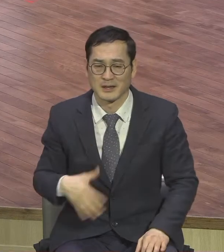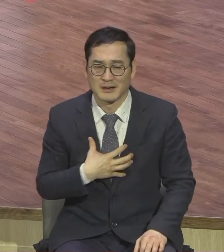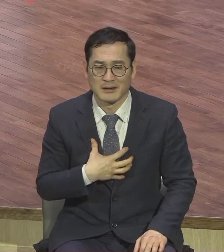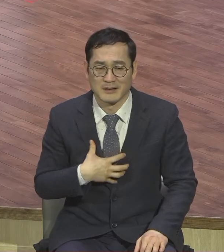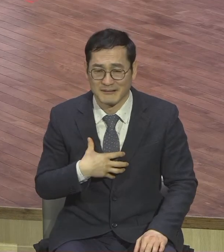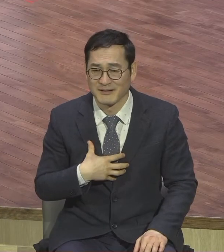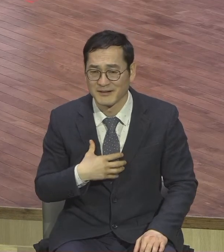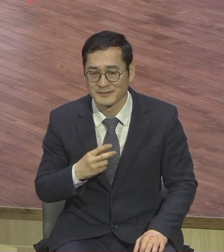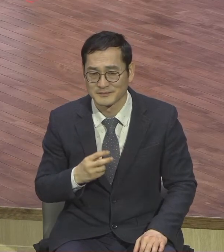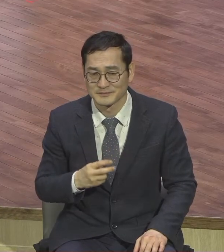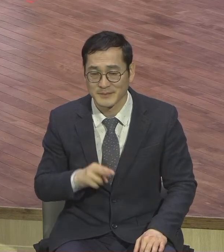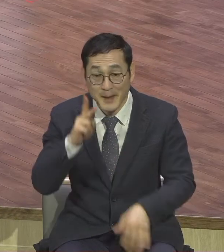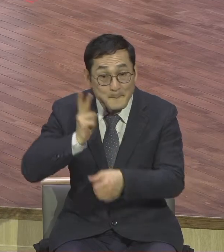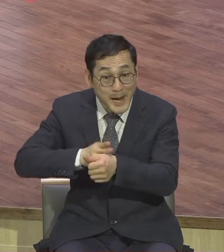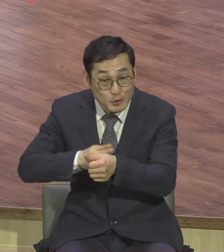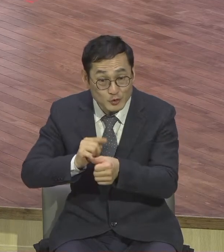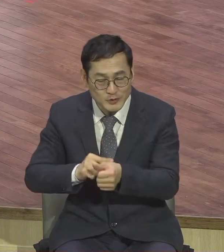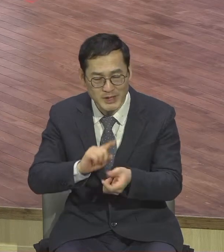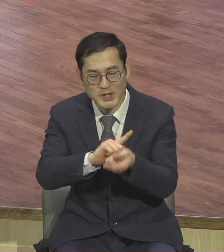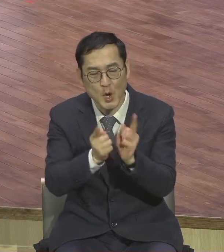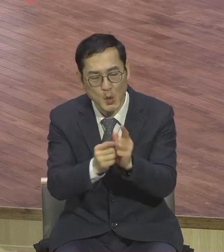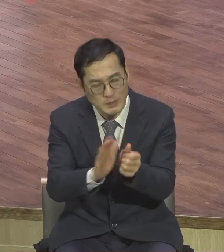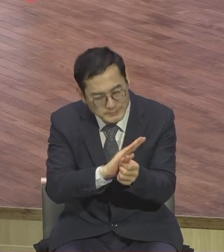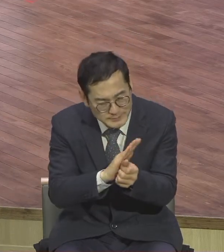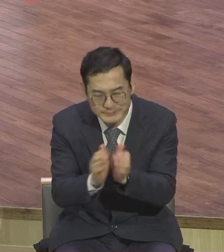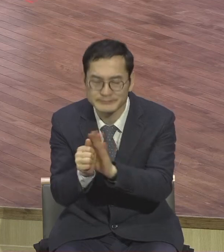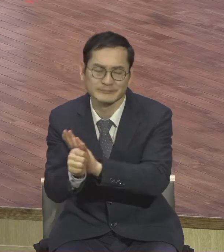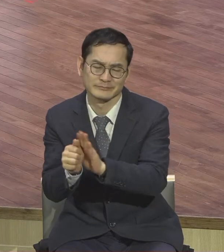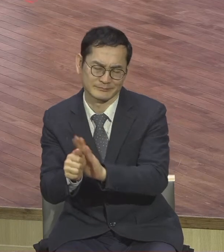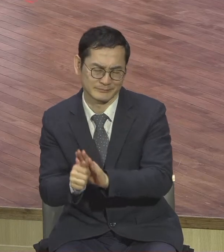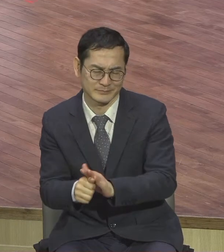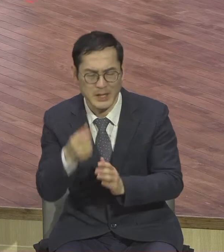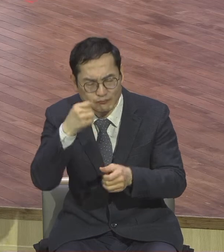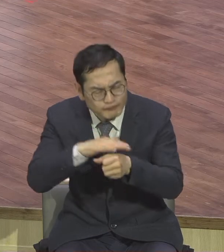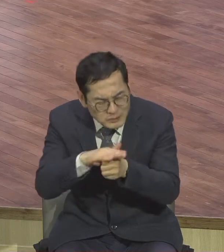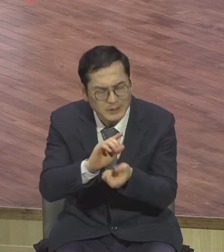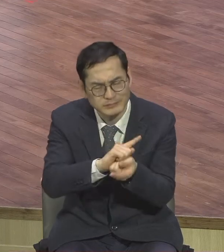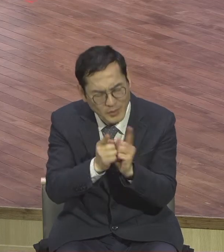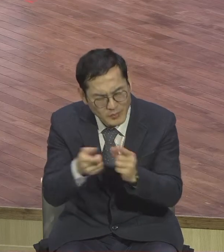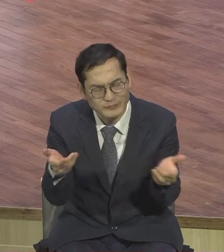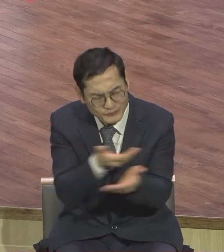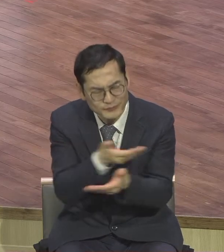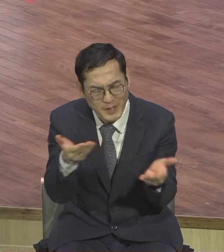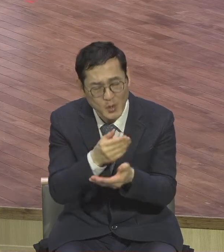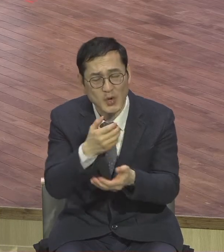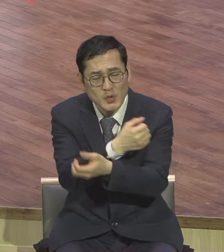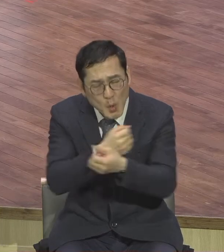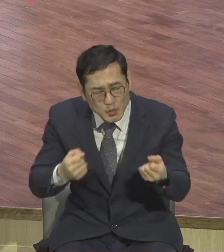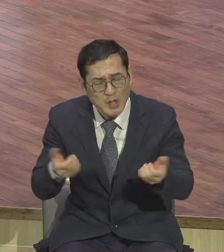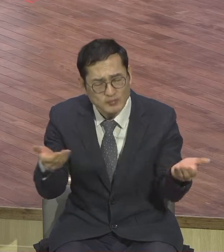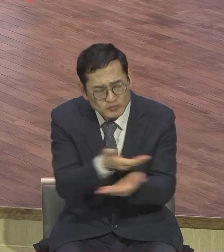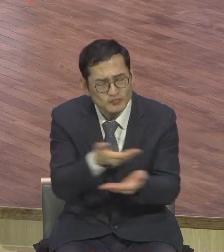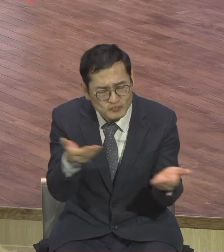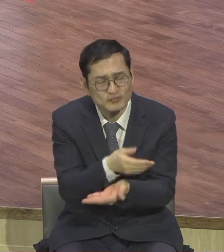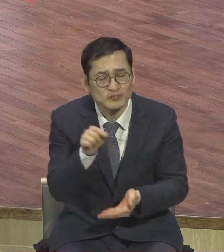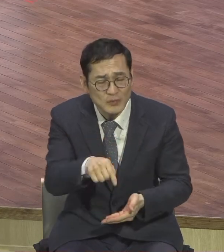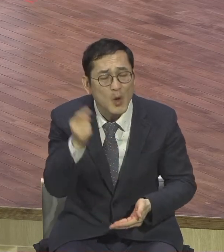32절에 서로 친절하게 하며 불쌍히 여기며 서로 용서하기를 하나님이 그리스도 안에서 너희를